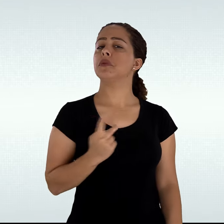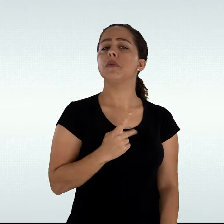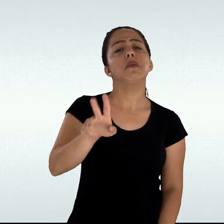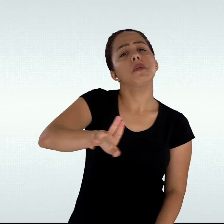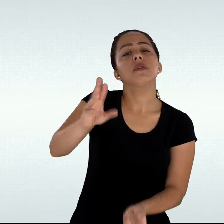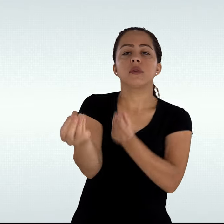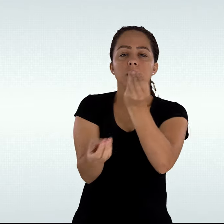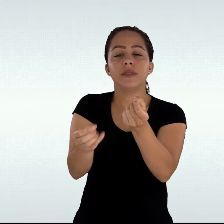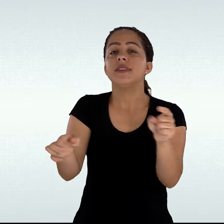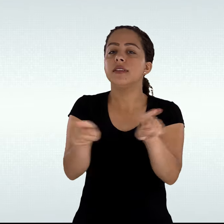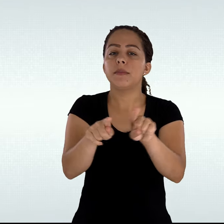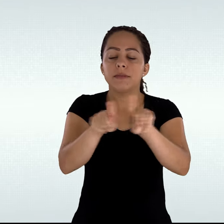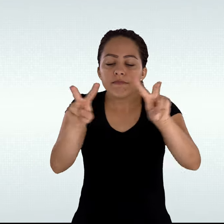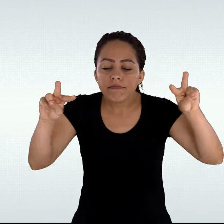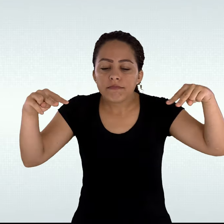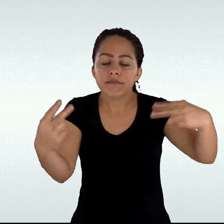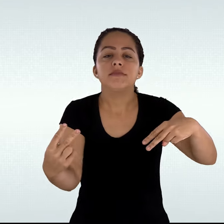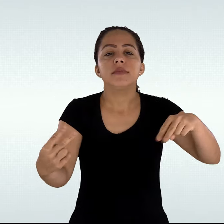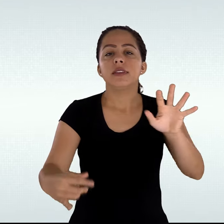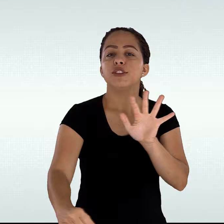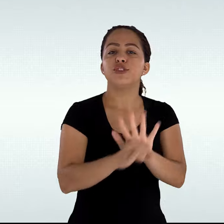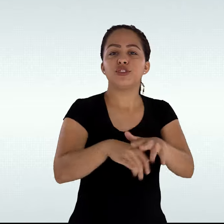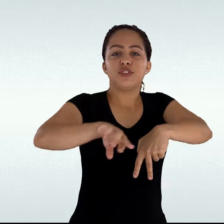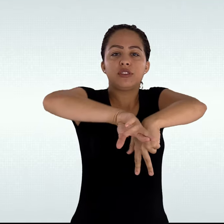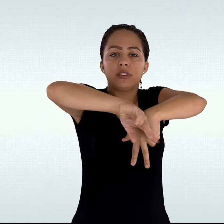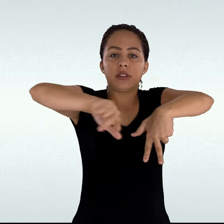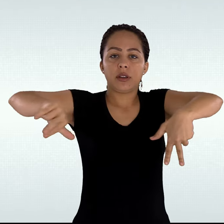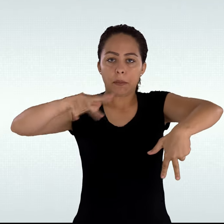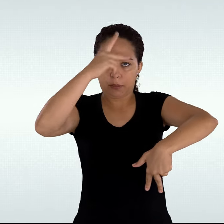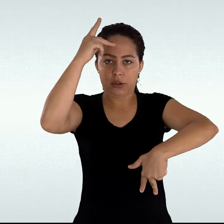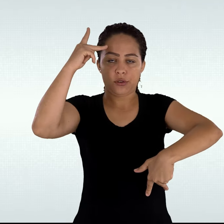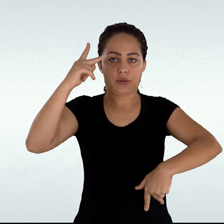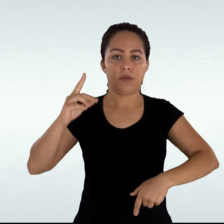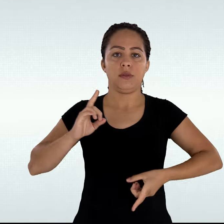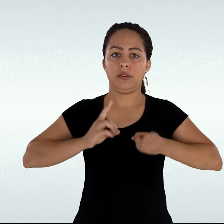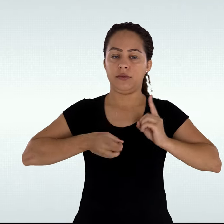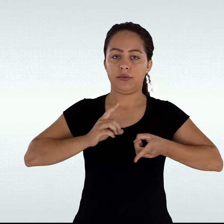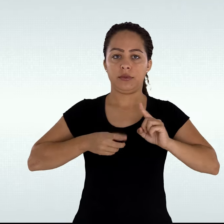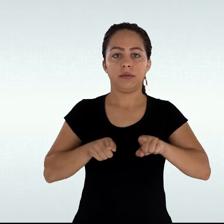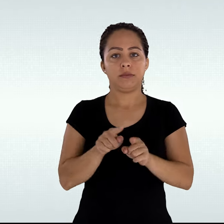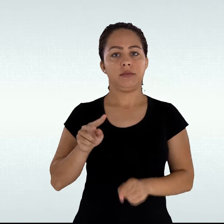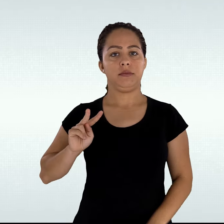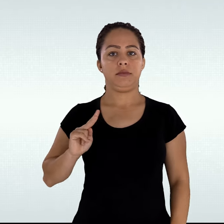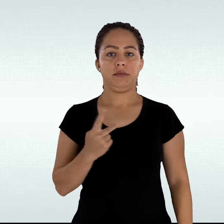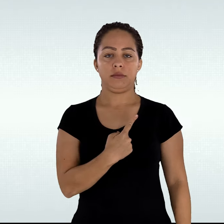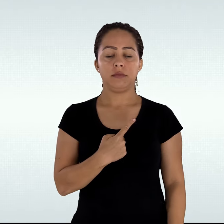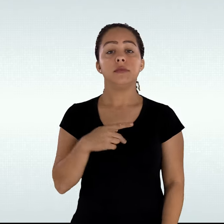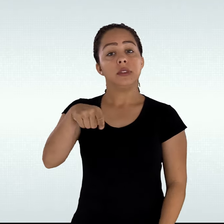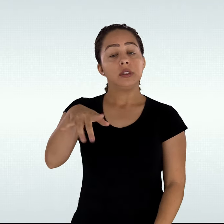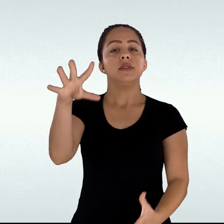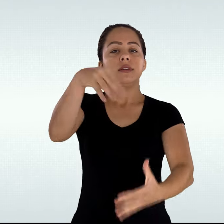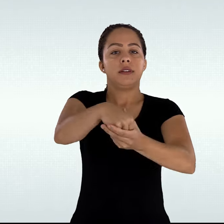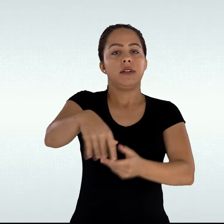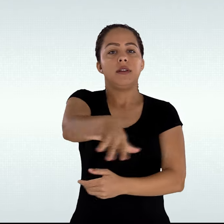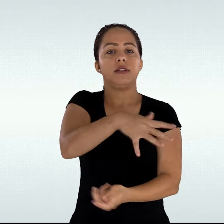sobre o uso do nome social e o reconhecimento da identidade de gênero de pessoas travestis e